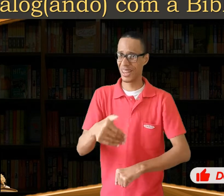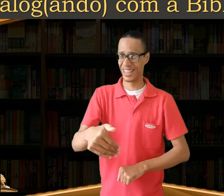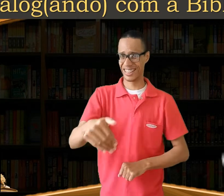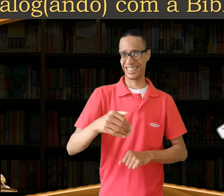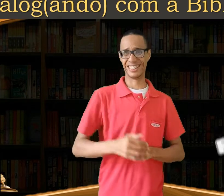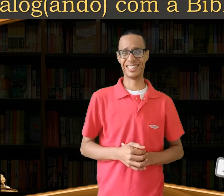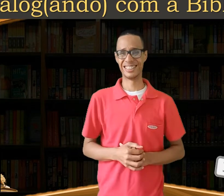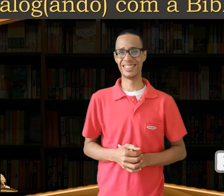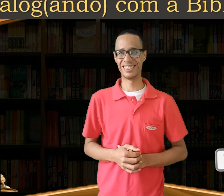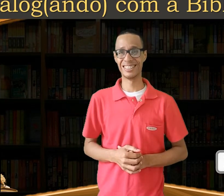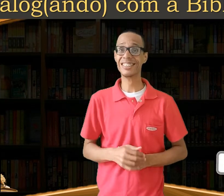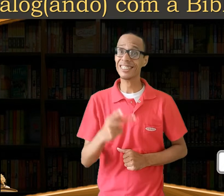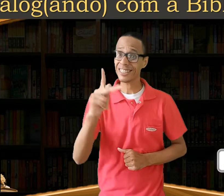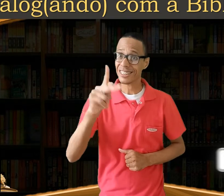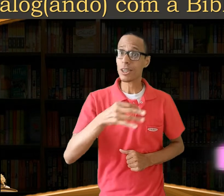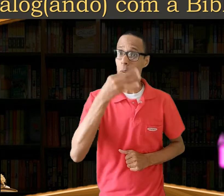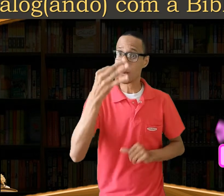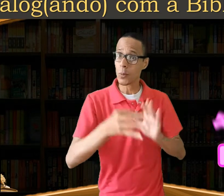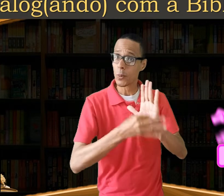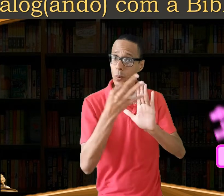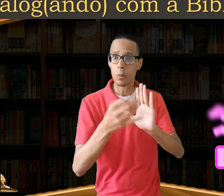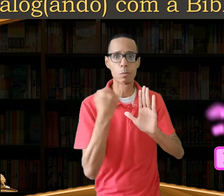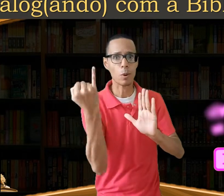sobre o que você achou do nosso primeiro encontro do ano.